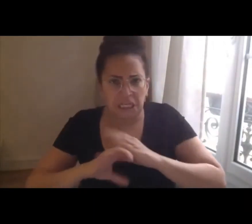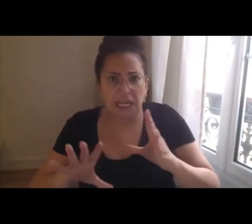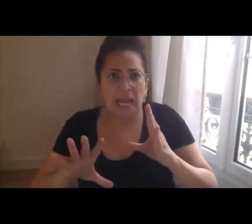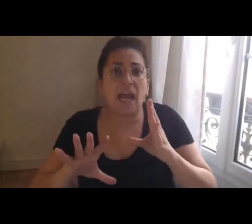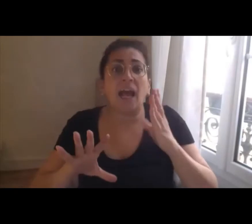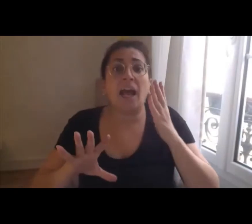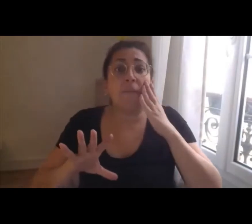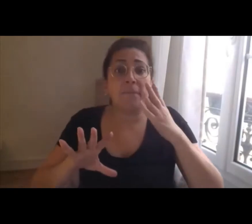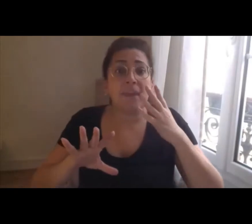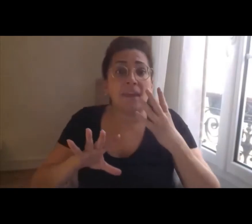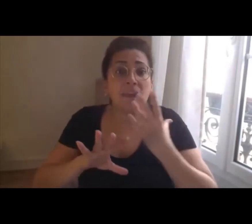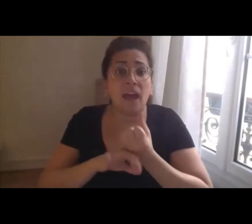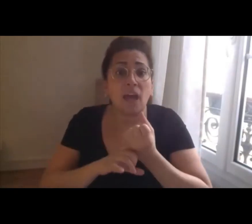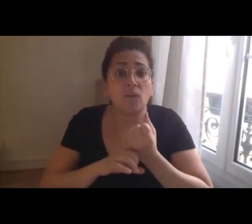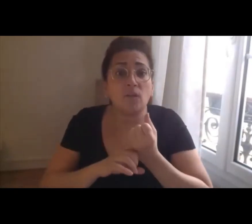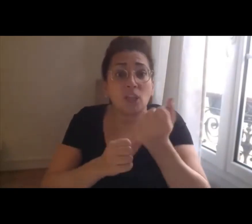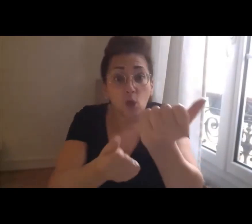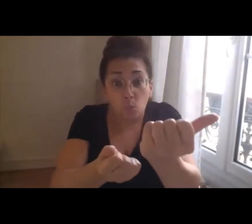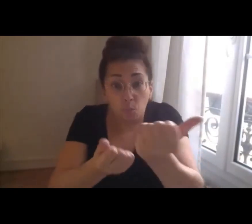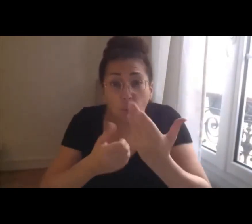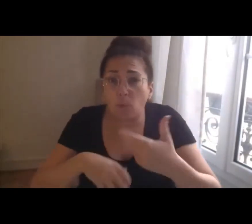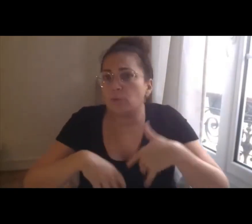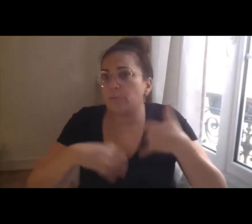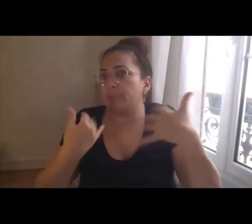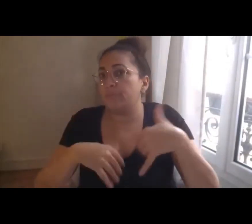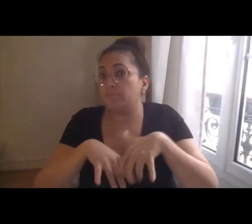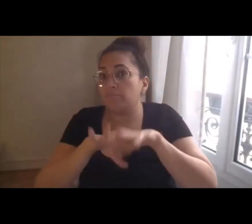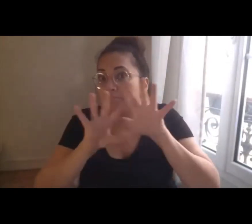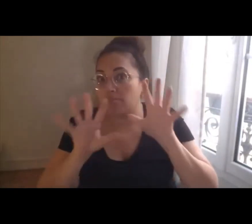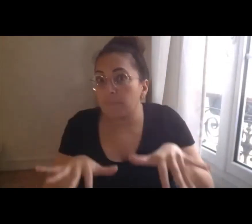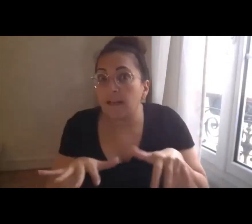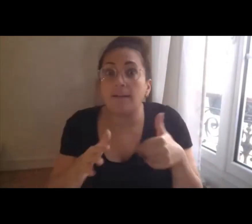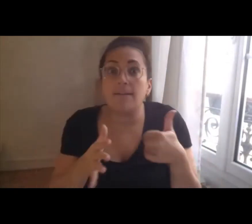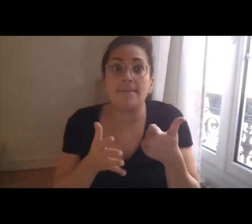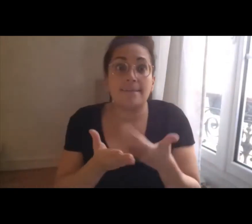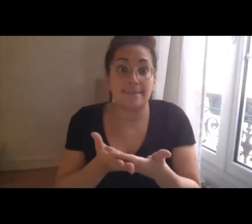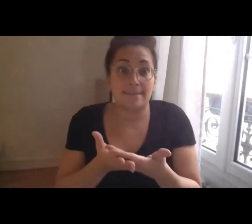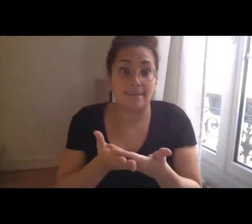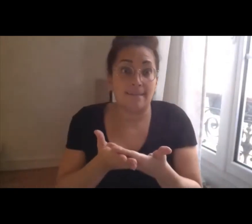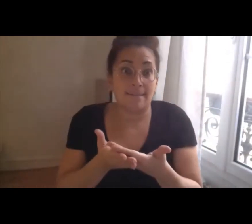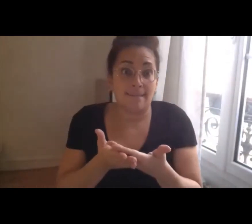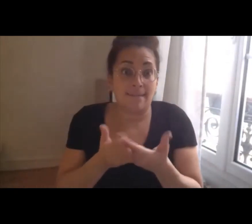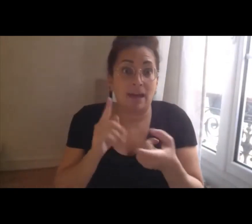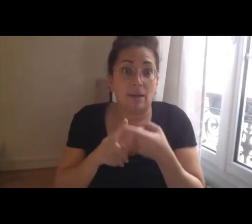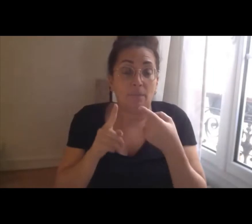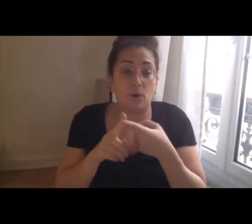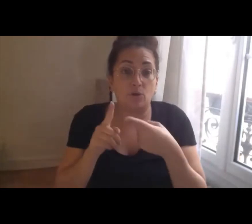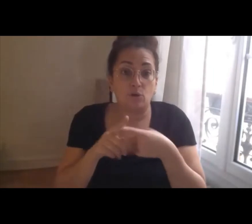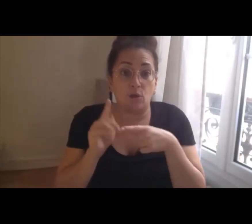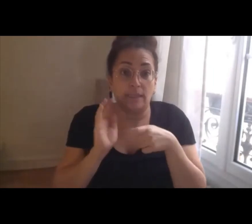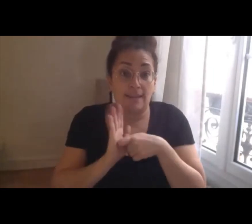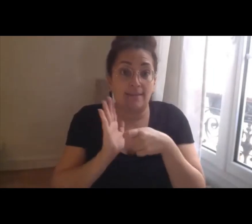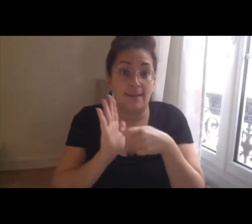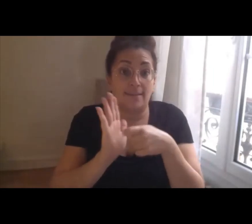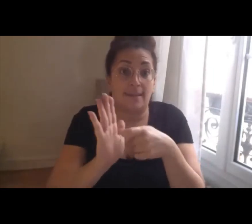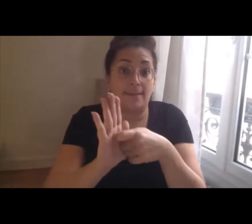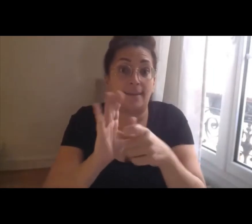ceux qui ont pu suivre ou vous avez vu comment ça se fait et structuré dans le temps, eh bien,